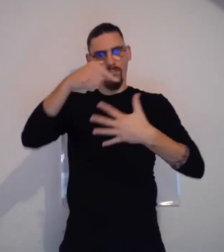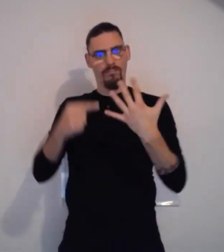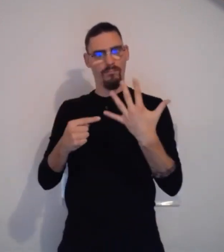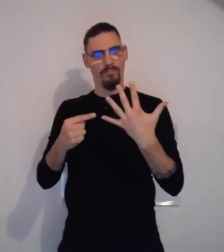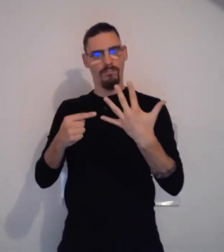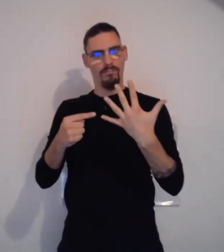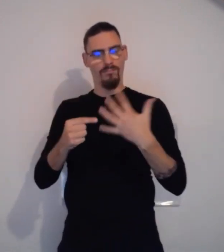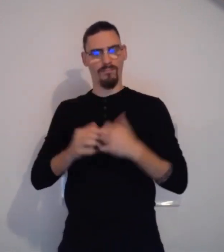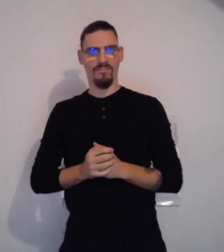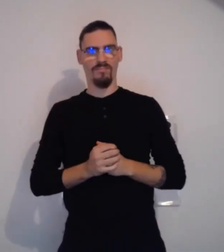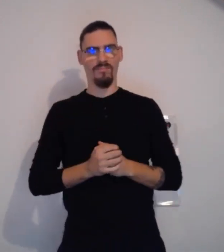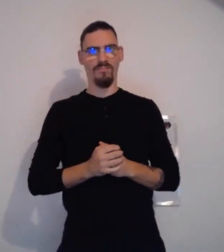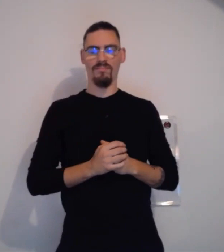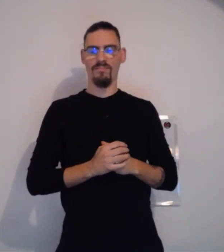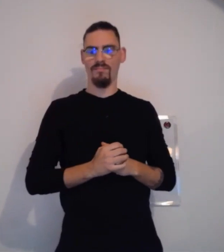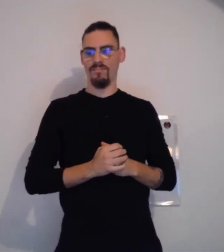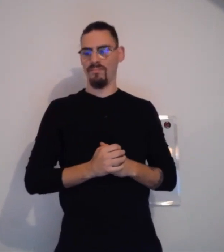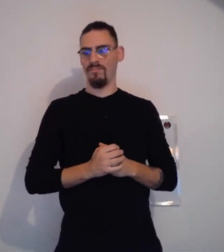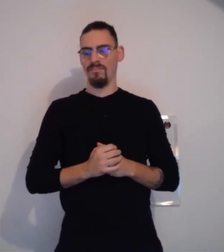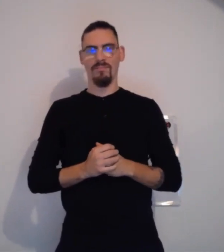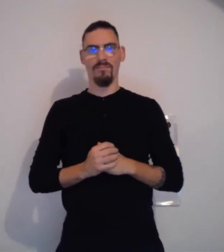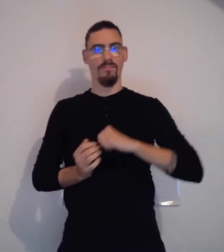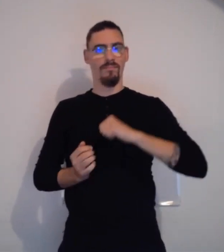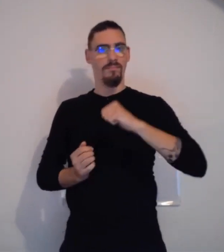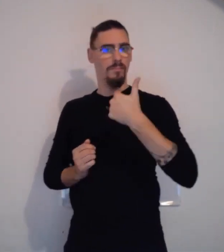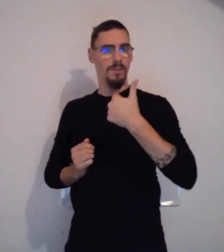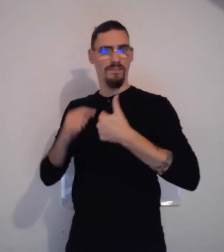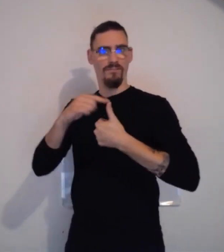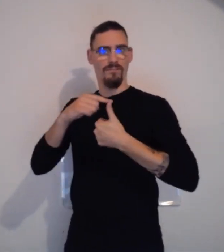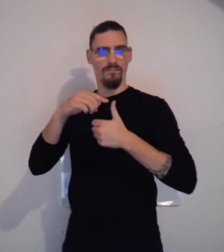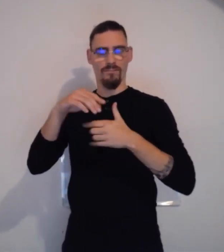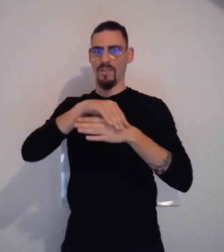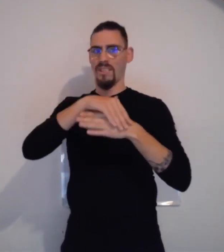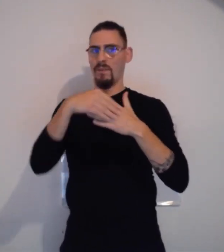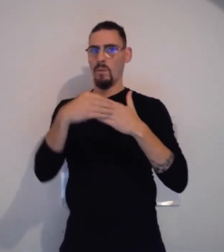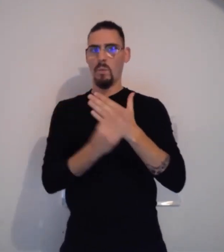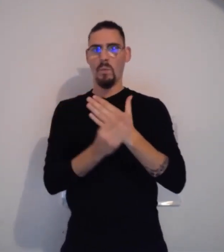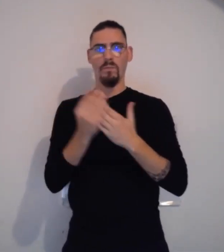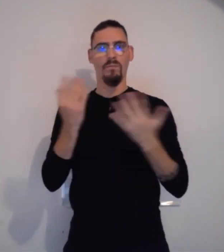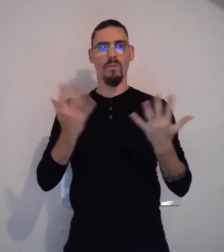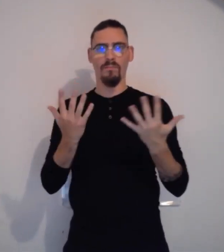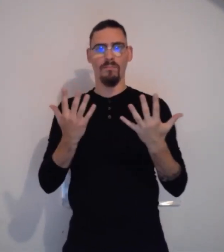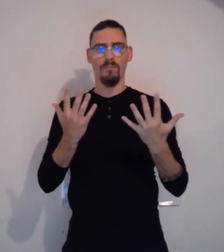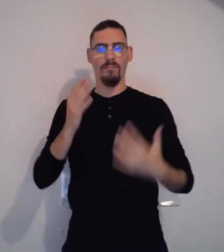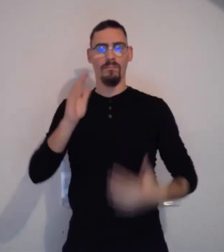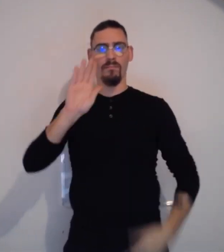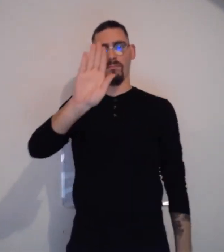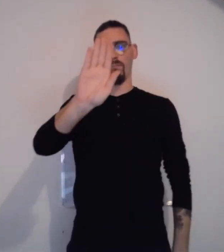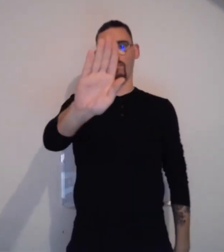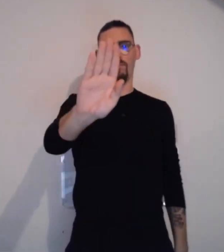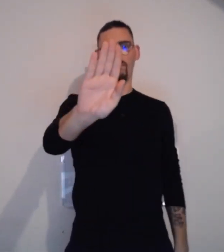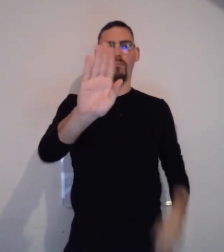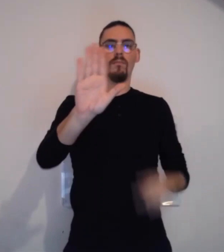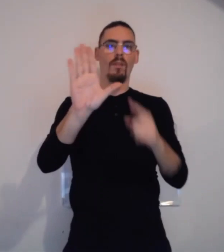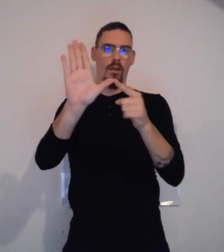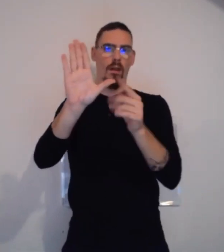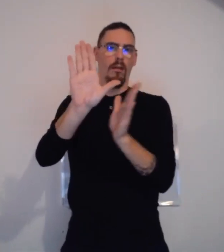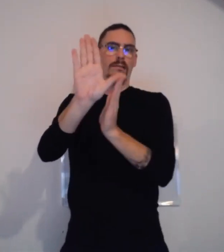Voilà, comme tout à l'heure, on va reprendre les cinq paramètres. En premier, pour le mot « s'il vous